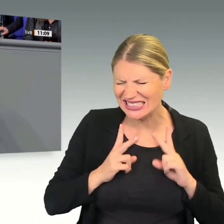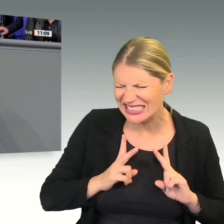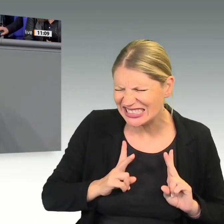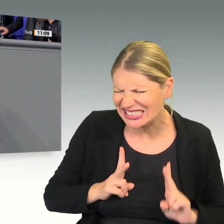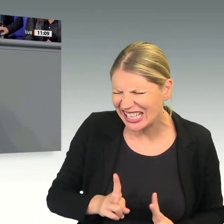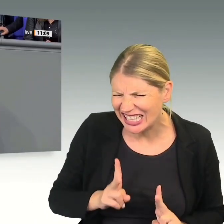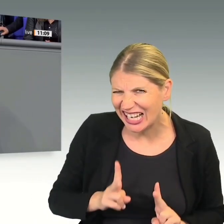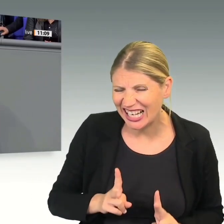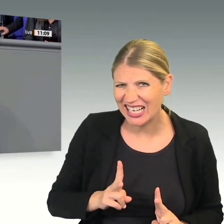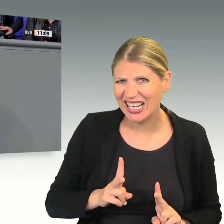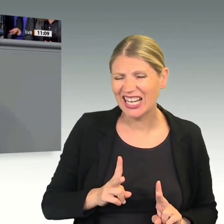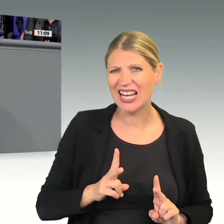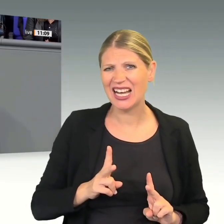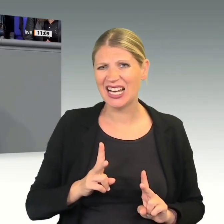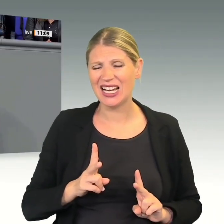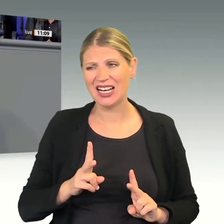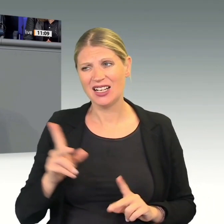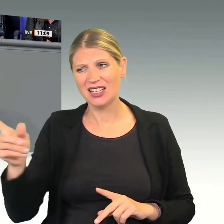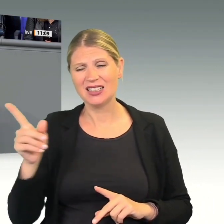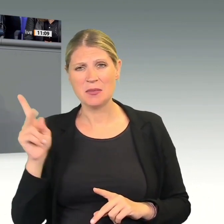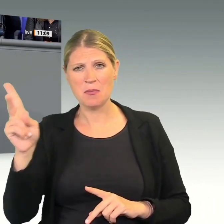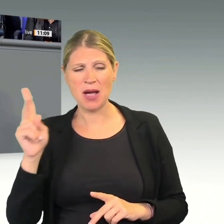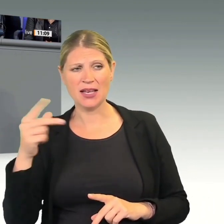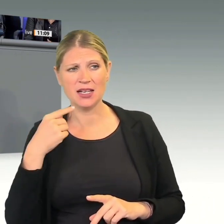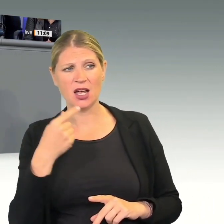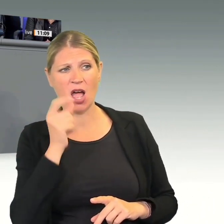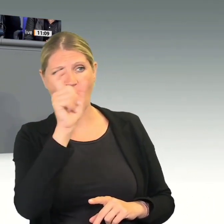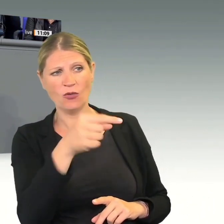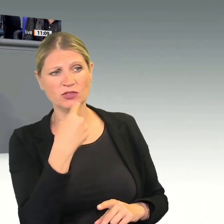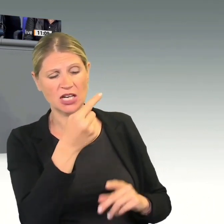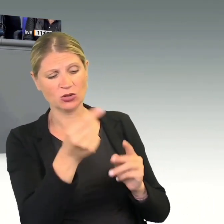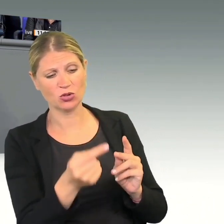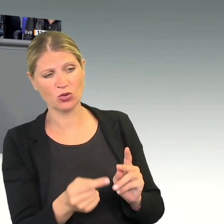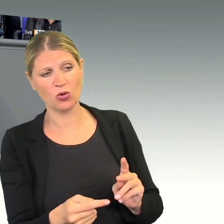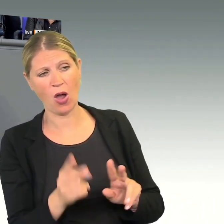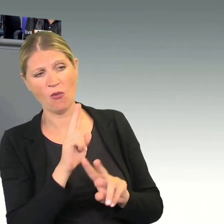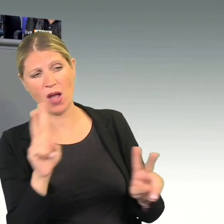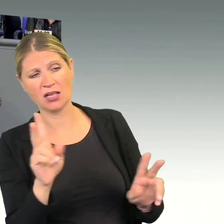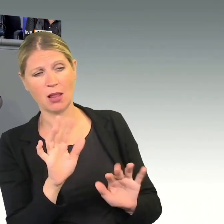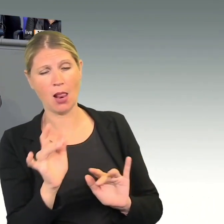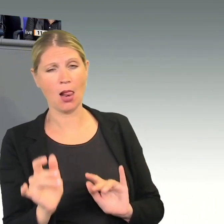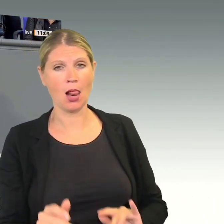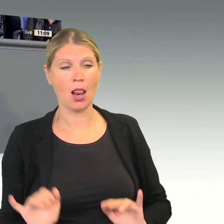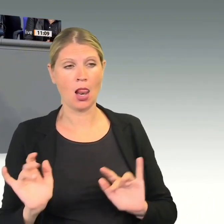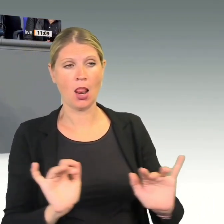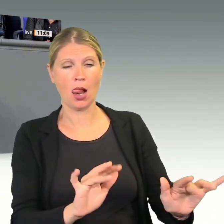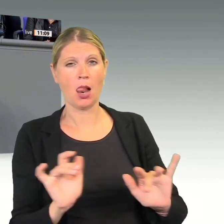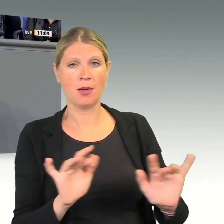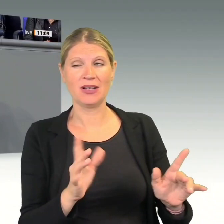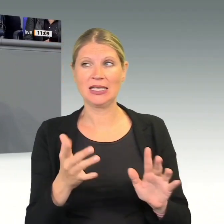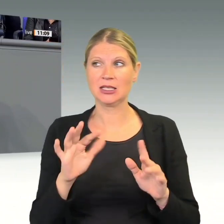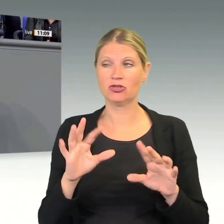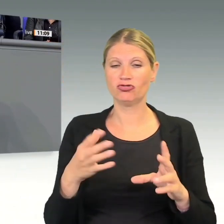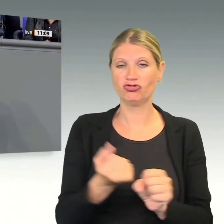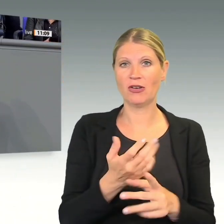solche Behauptungen nicht am Ende auch verfangen können? Wenn neue Forderungen gestellt werden, von denen vorher nicht die Rede war, das löst auch Gegenforderungen